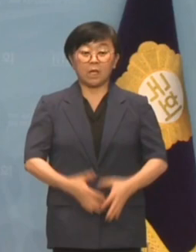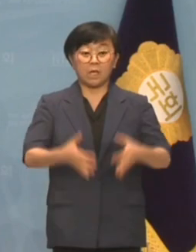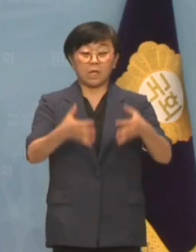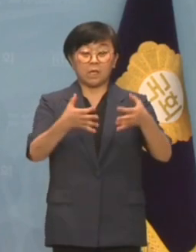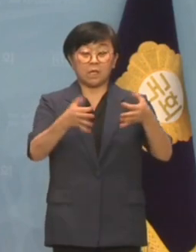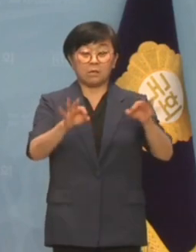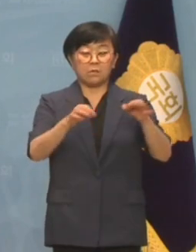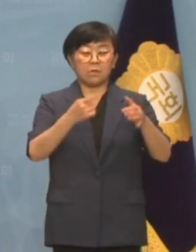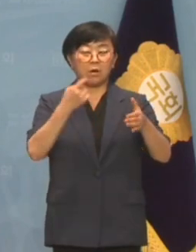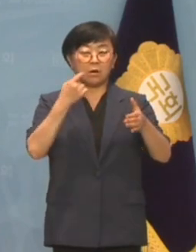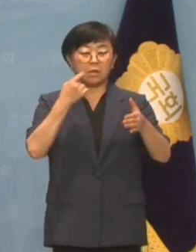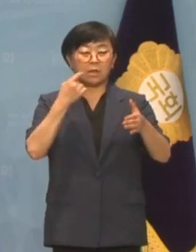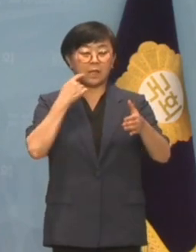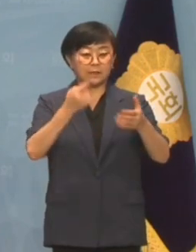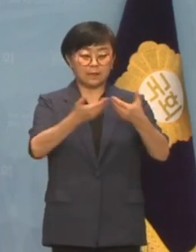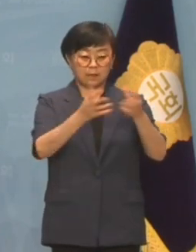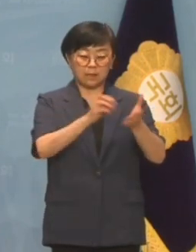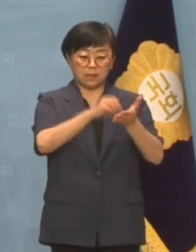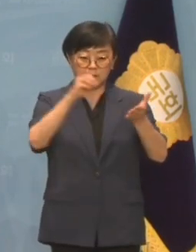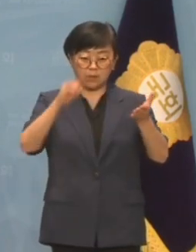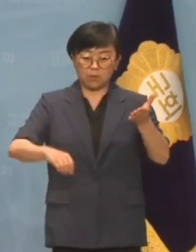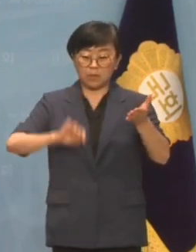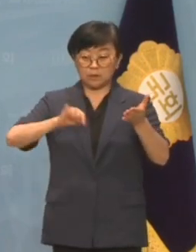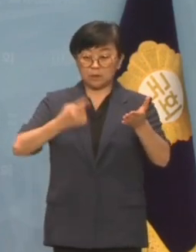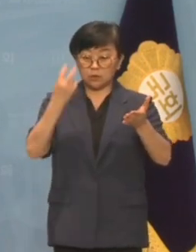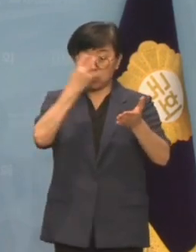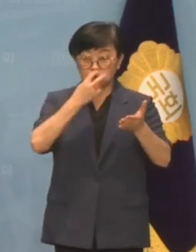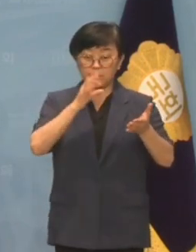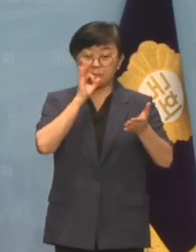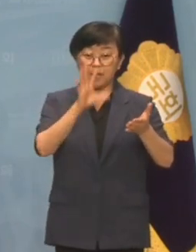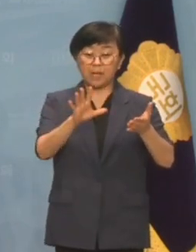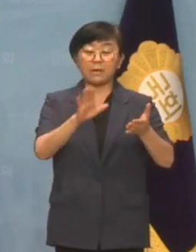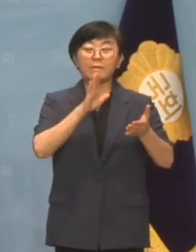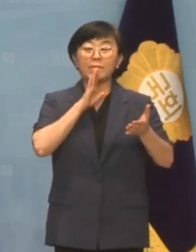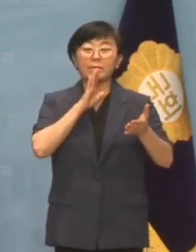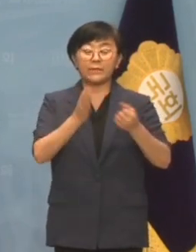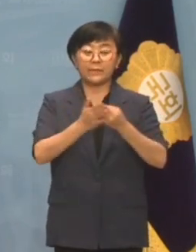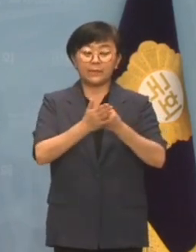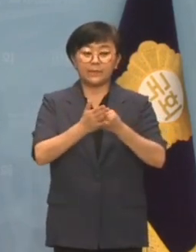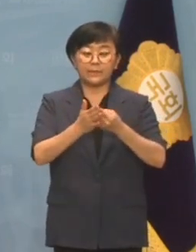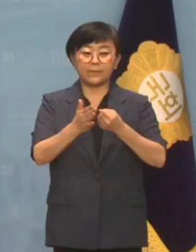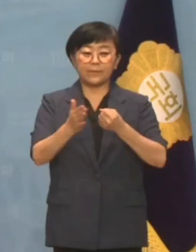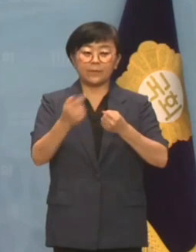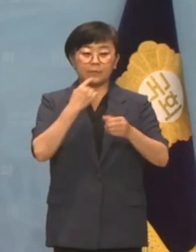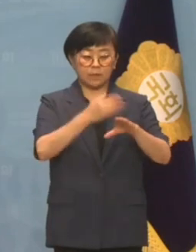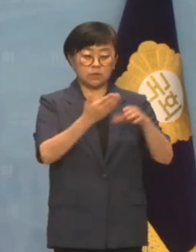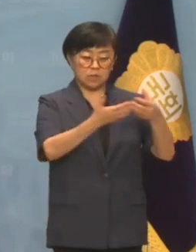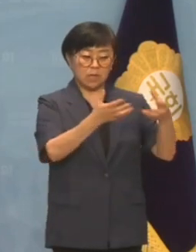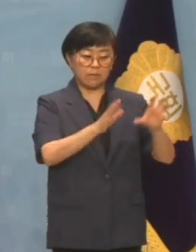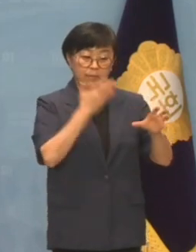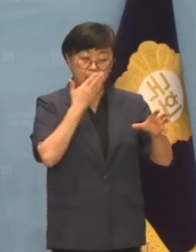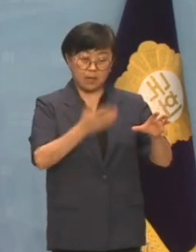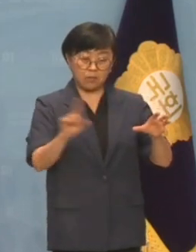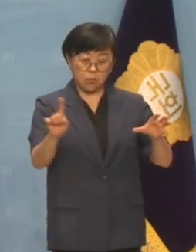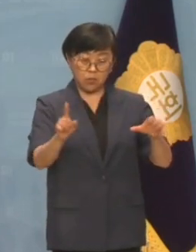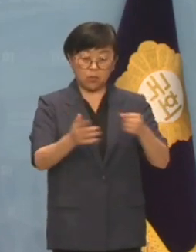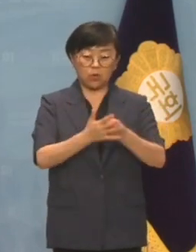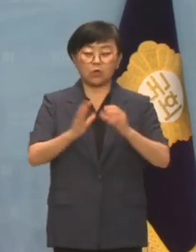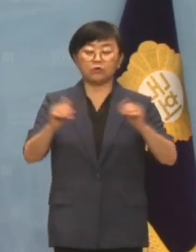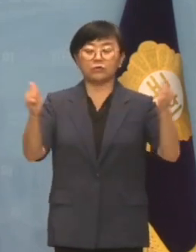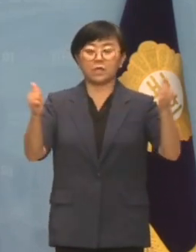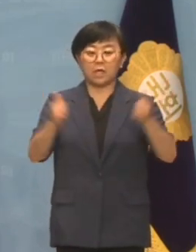의원의 위장탈당으로 당내 자체 조사도 불가능해진 만큼 더불어민주당이 할 수 있는 일은